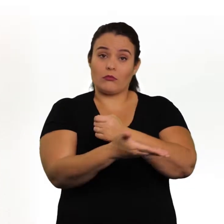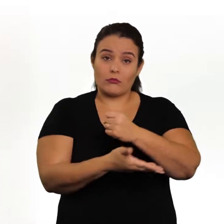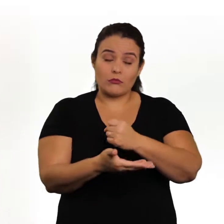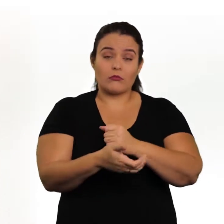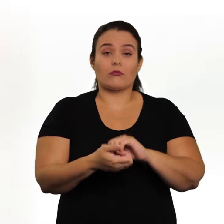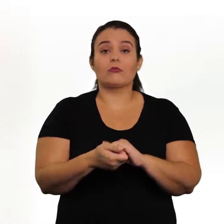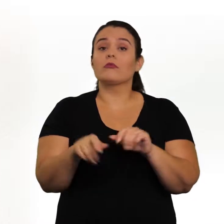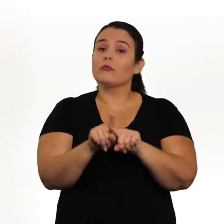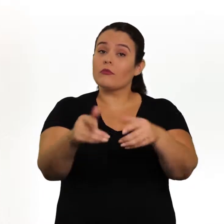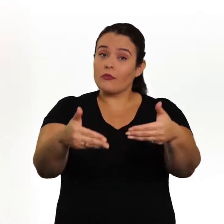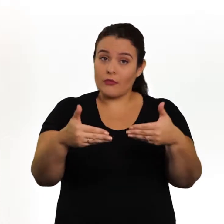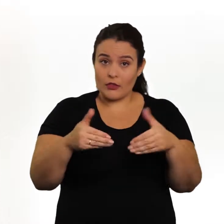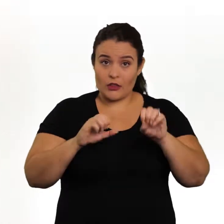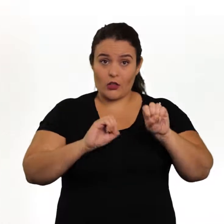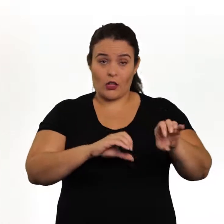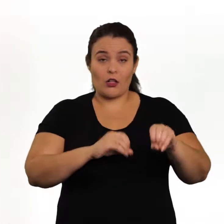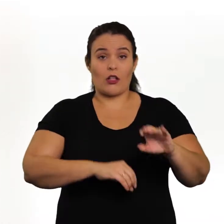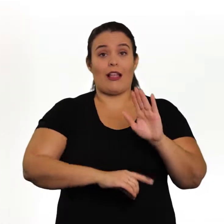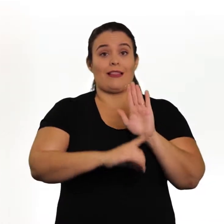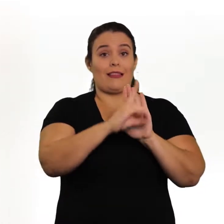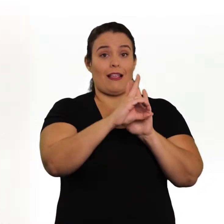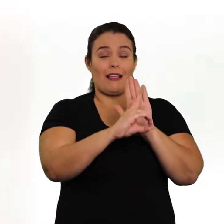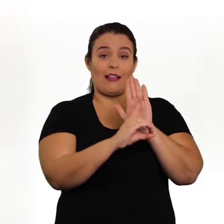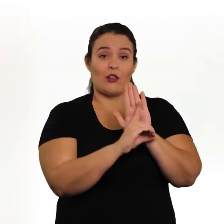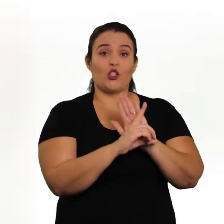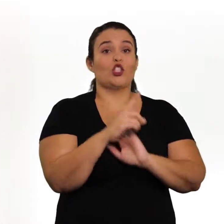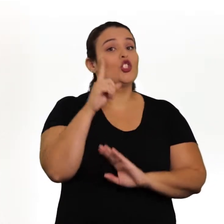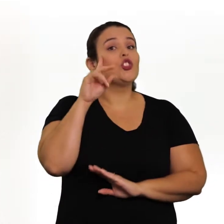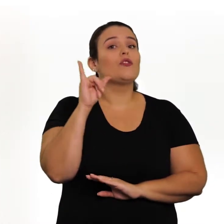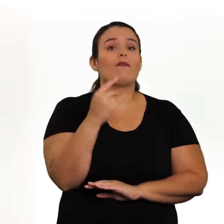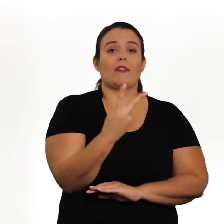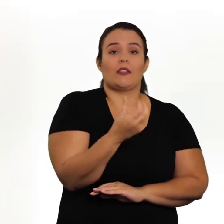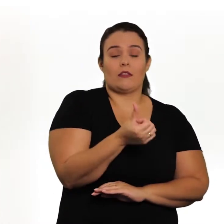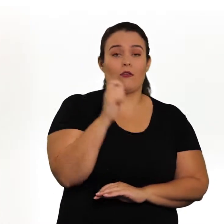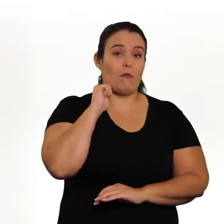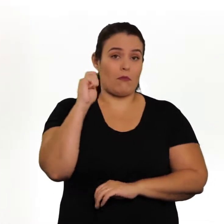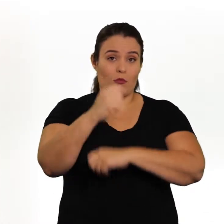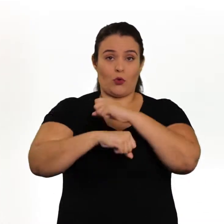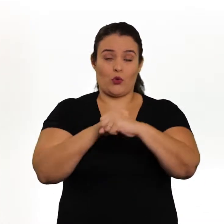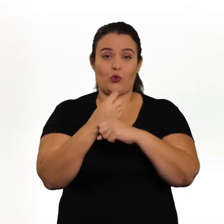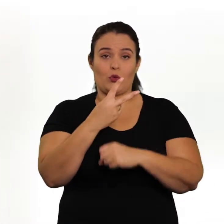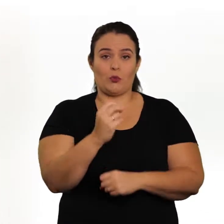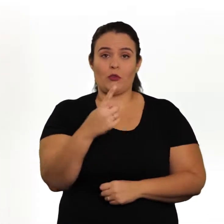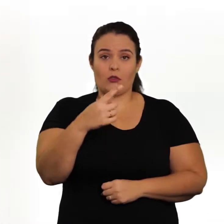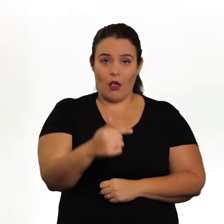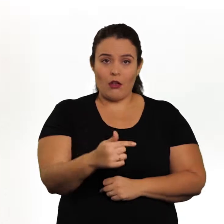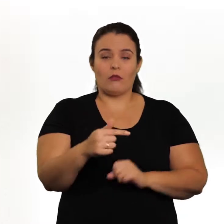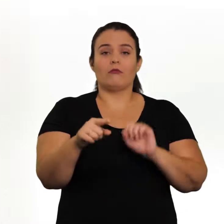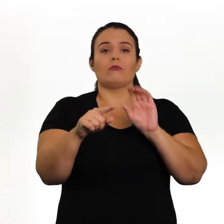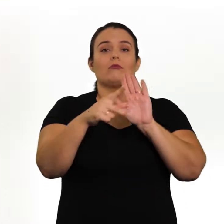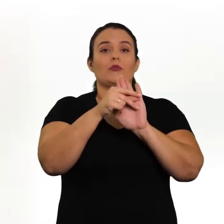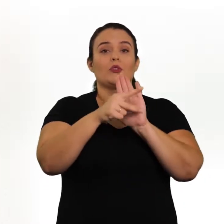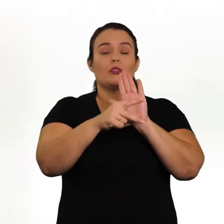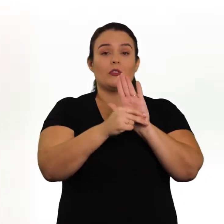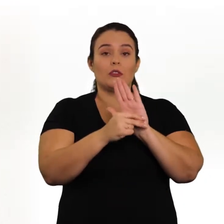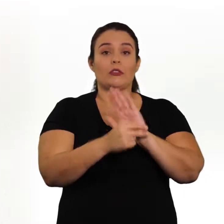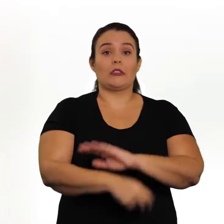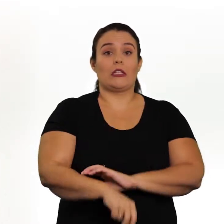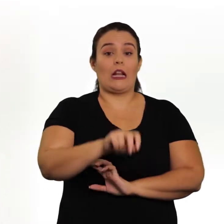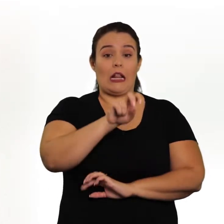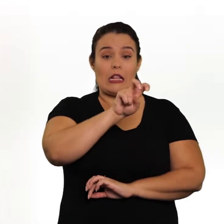Além disso, o Ministério da Educação, a partir do Decreto Executivo de 26 de abril de 2017 e da Portaria